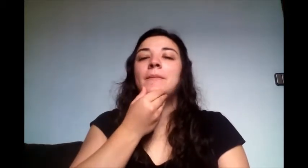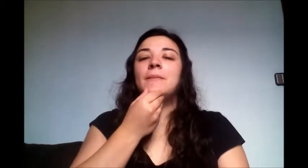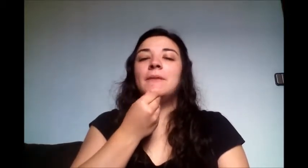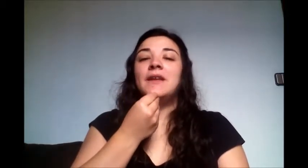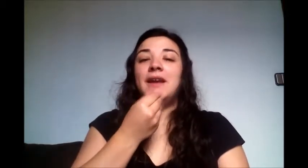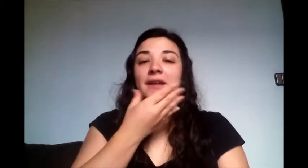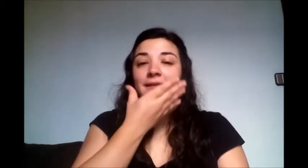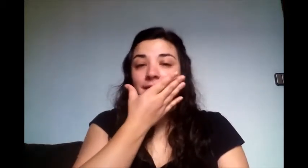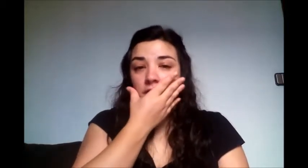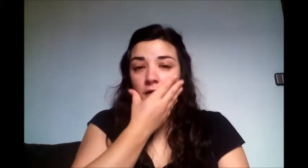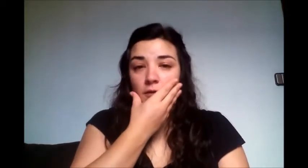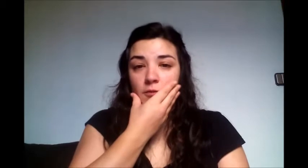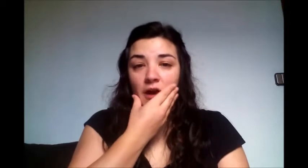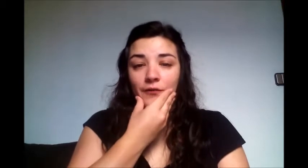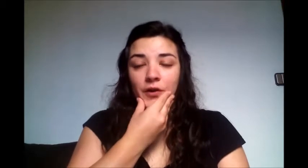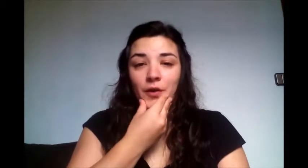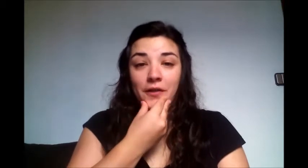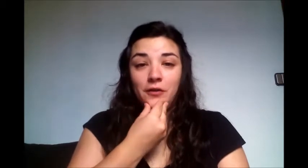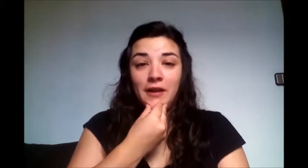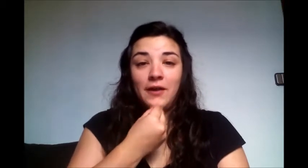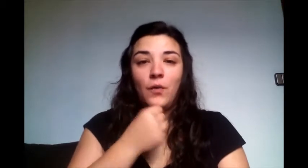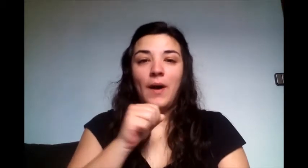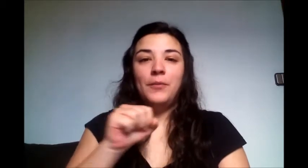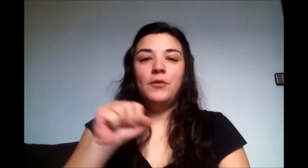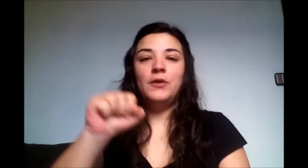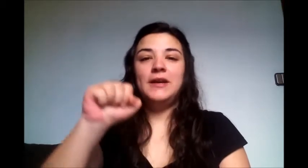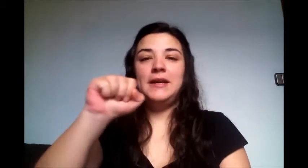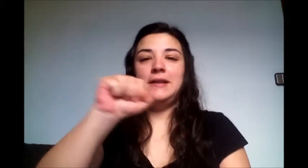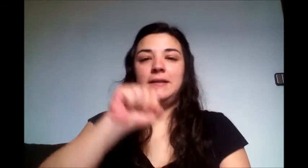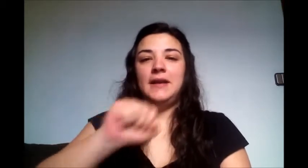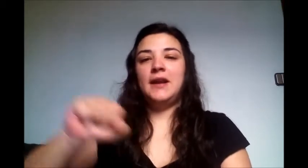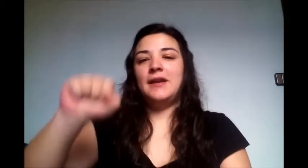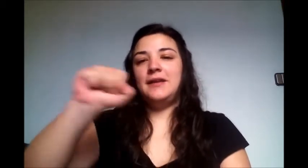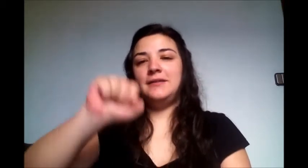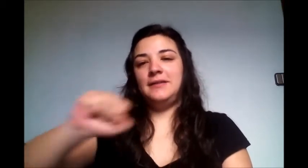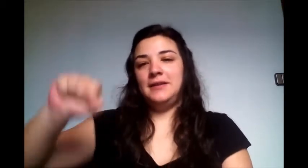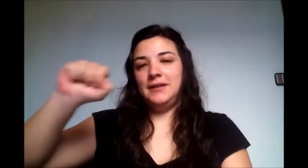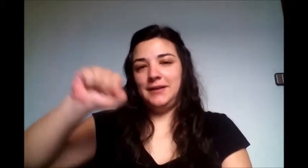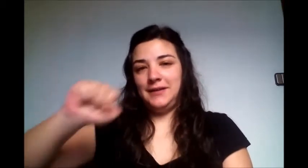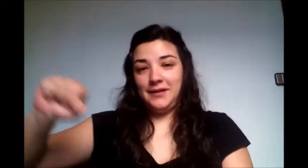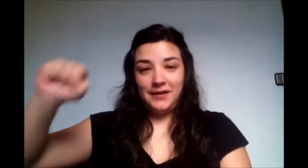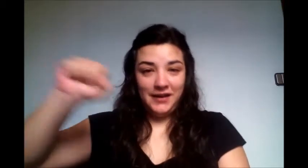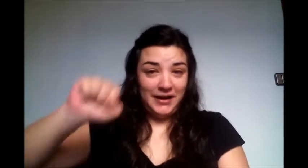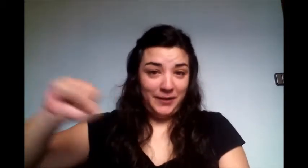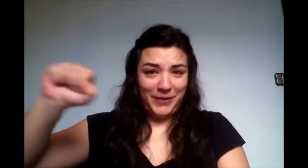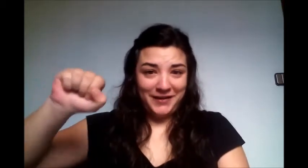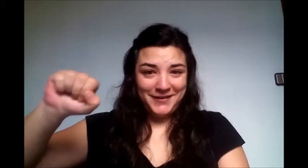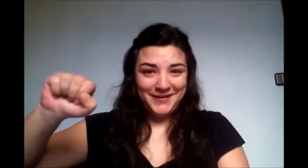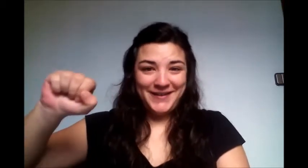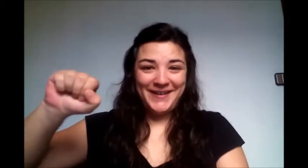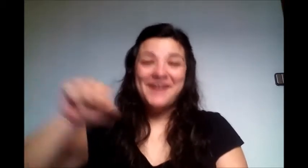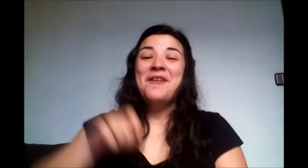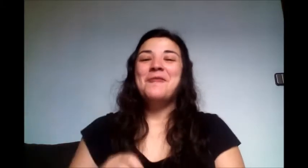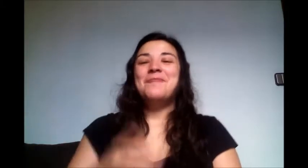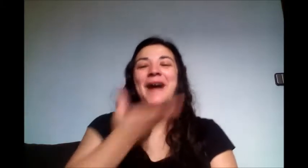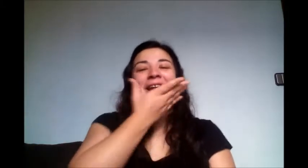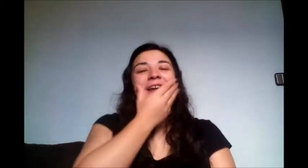Es como una configuración de guapo y cierras y limpias, ¿vale?